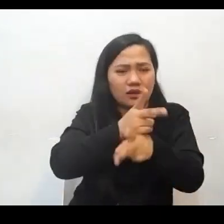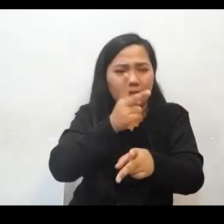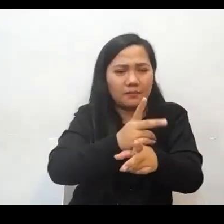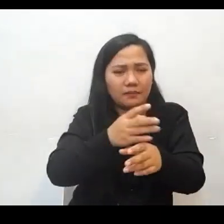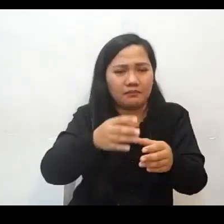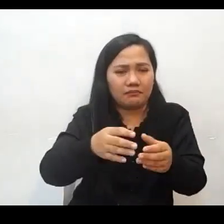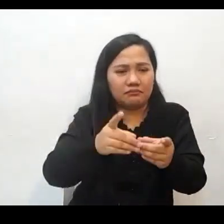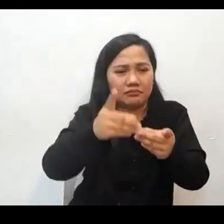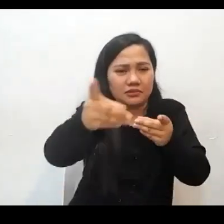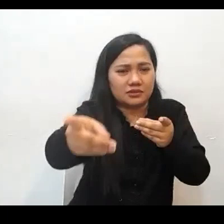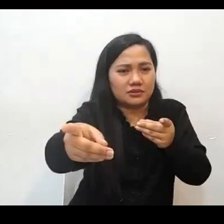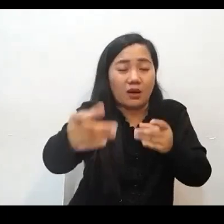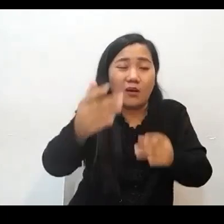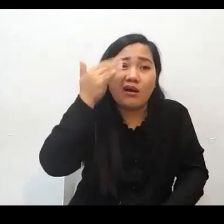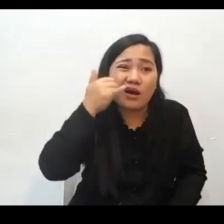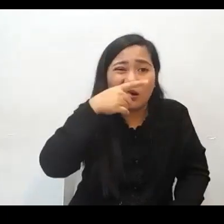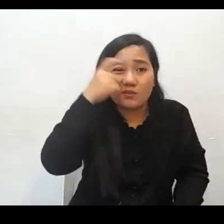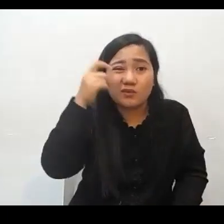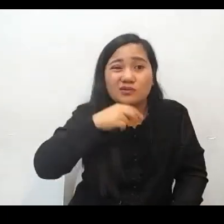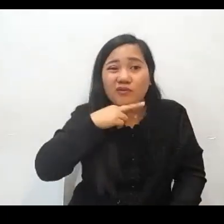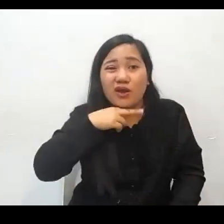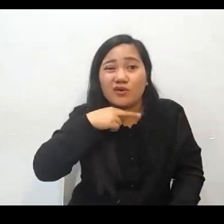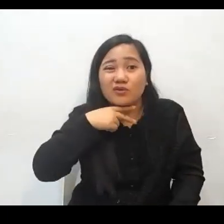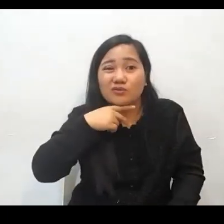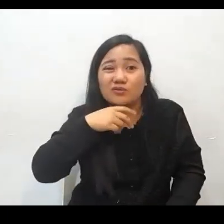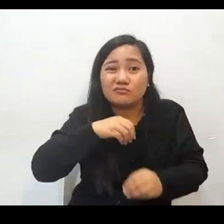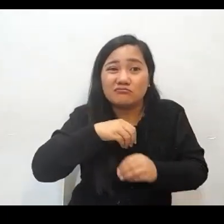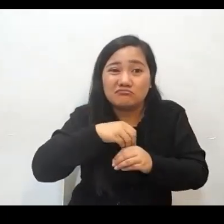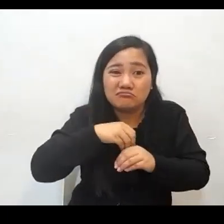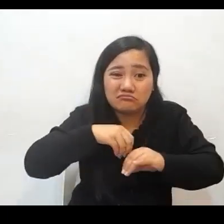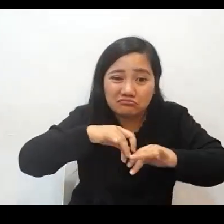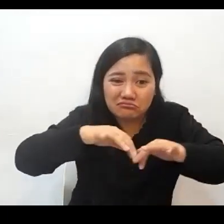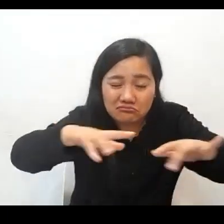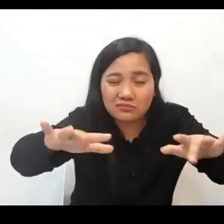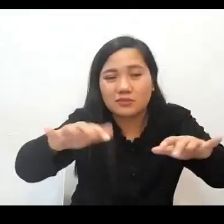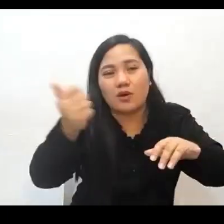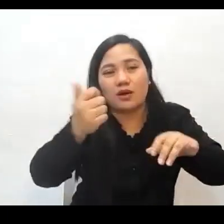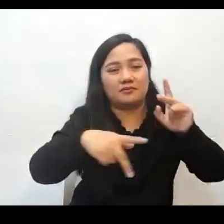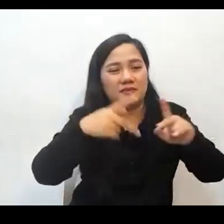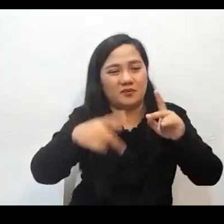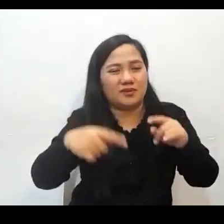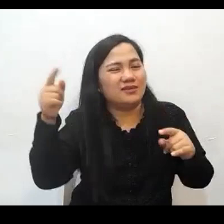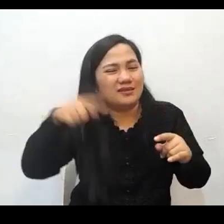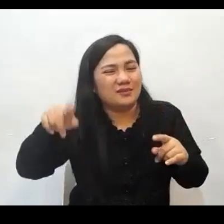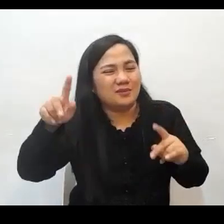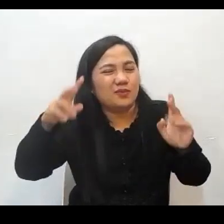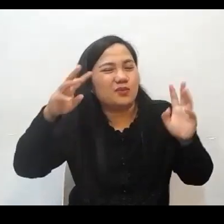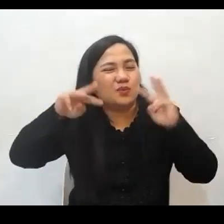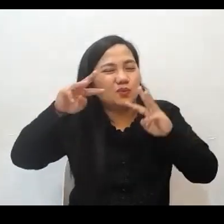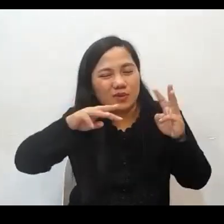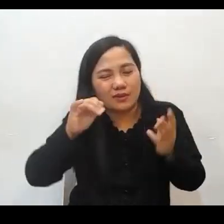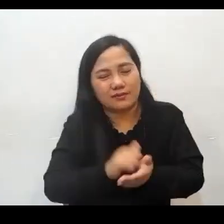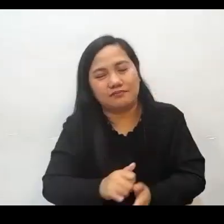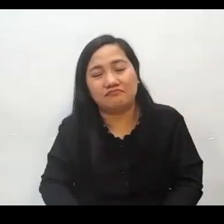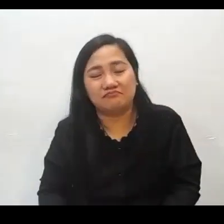the virus spread transfer to other people sapagat sila po ay nag-aalala na baka yung virus po ay